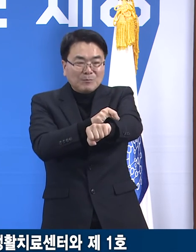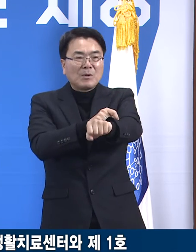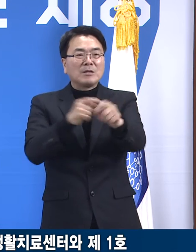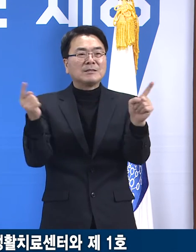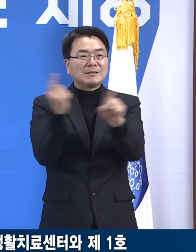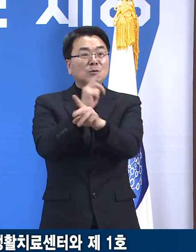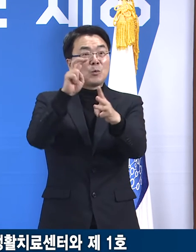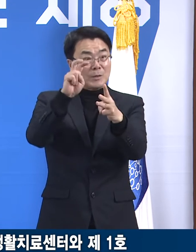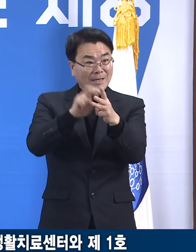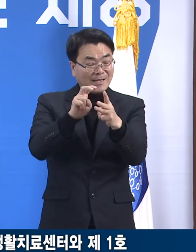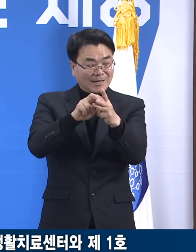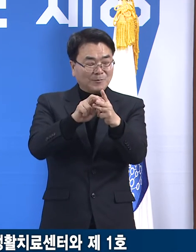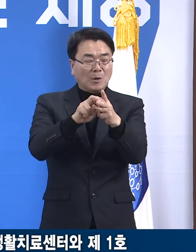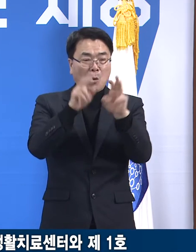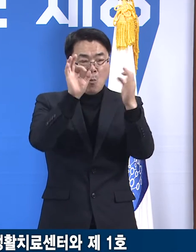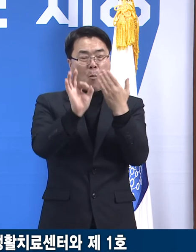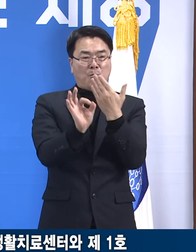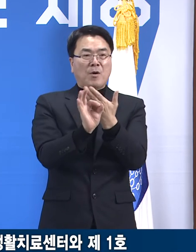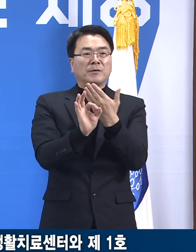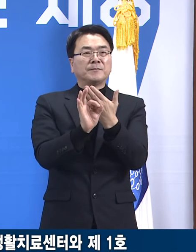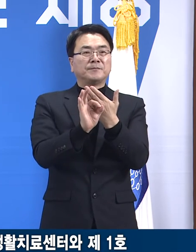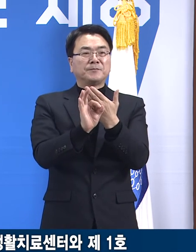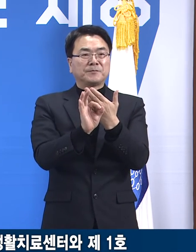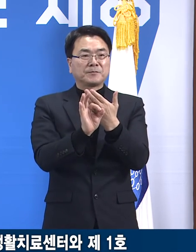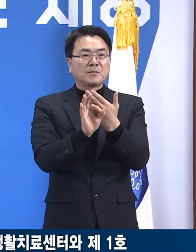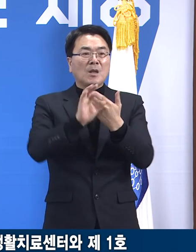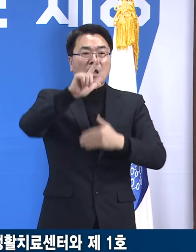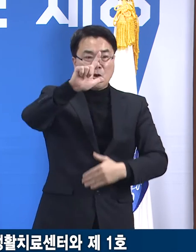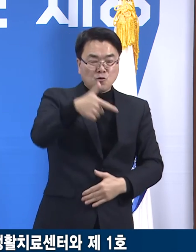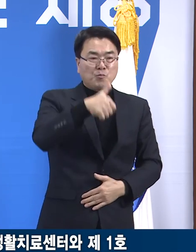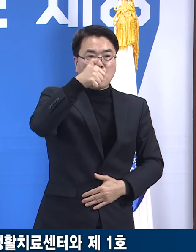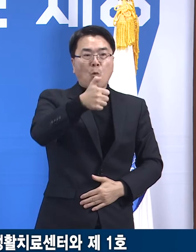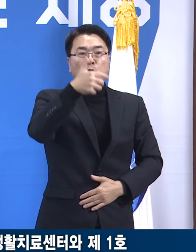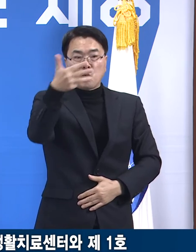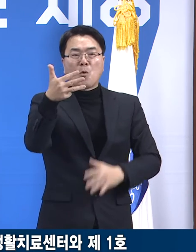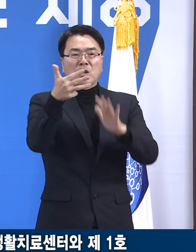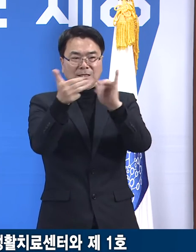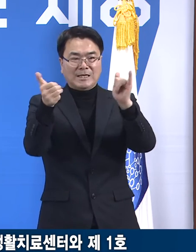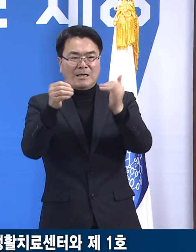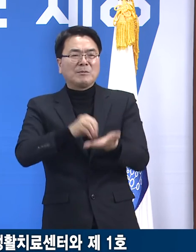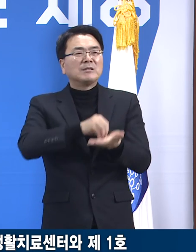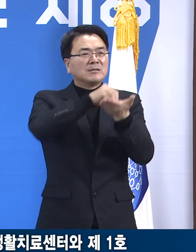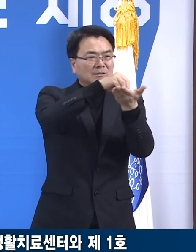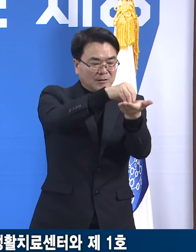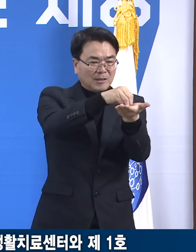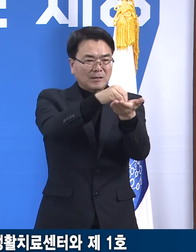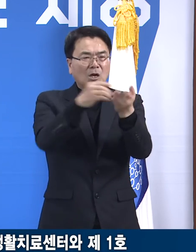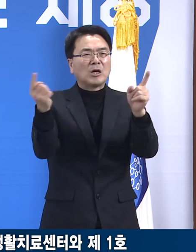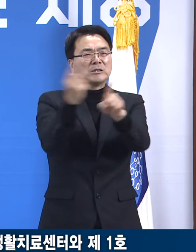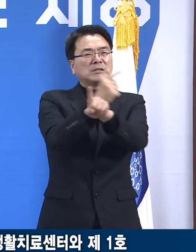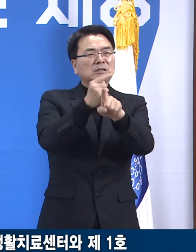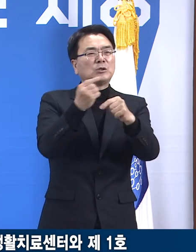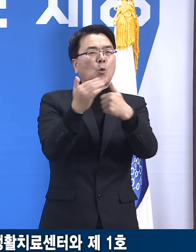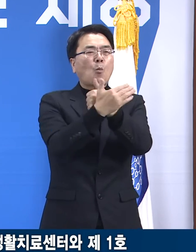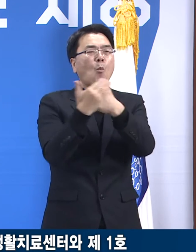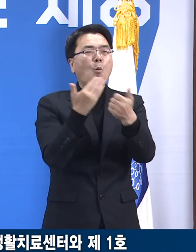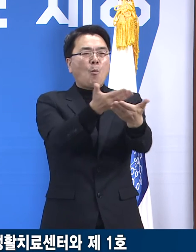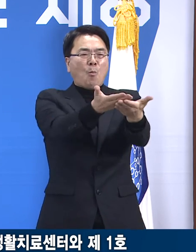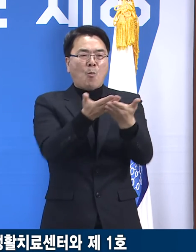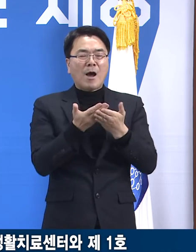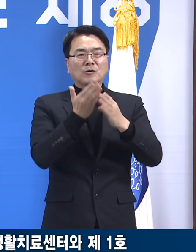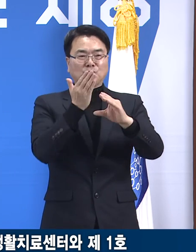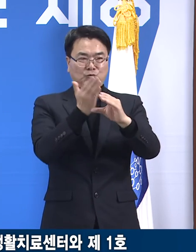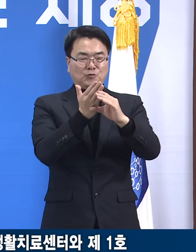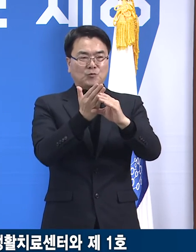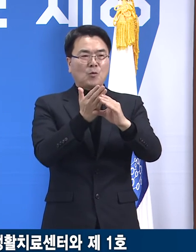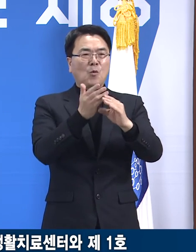1월 25일 18시 기준 658명이 입소해 23.1%의 여유로운 가동률을